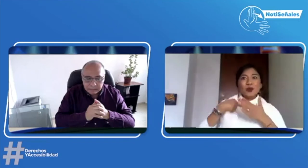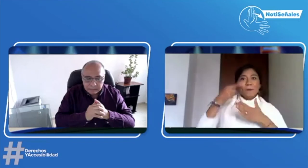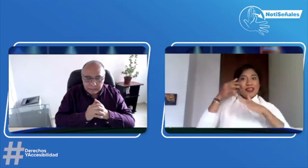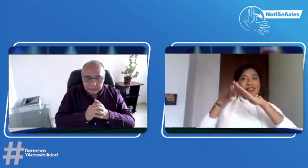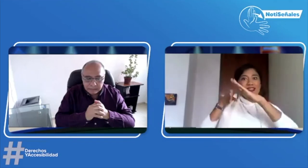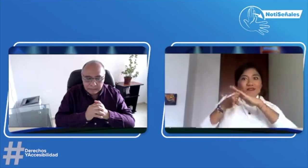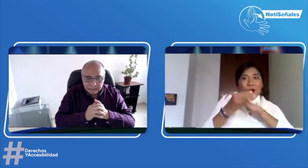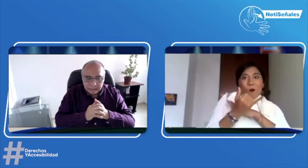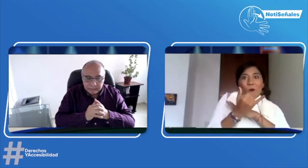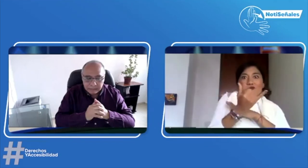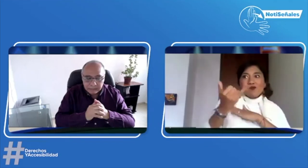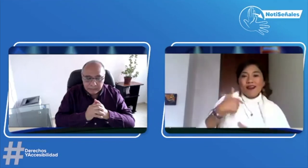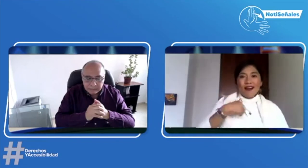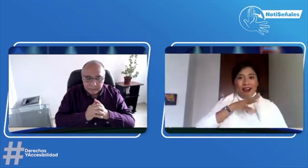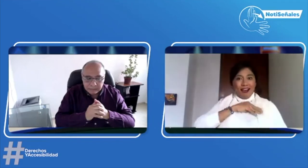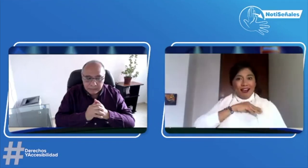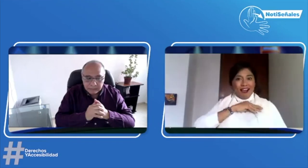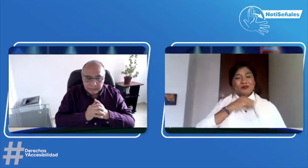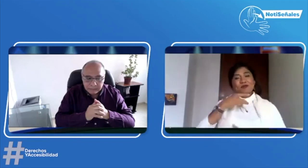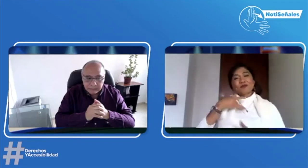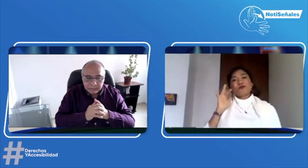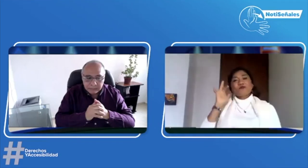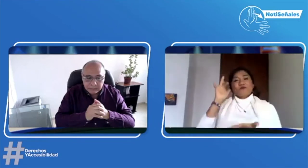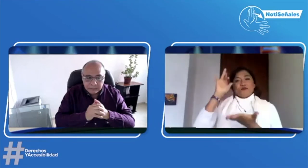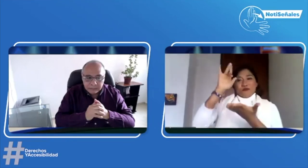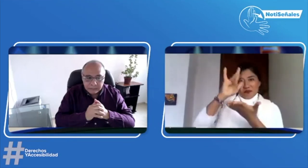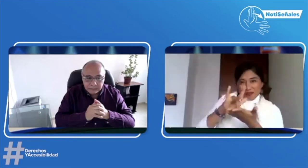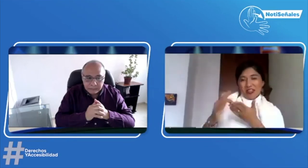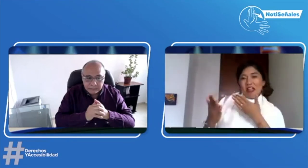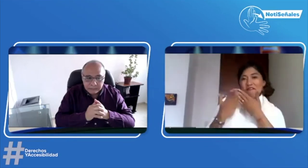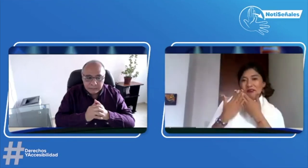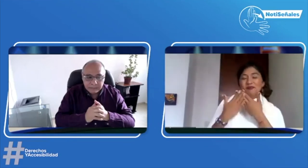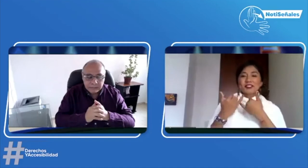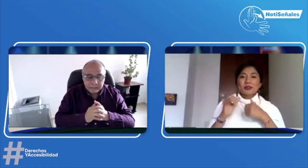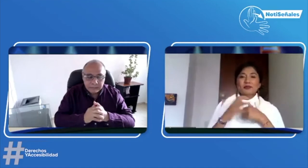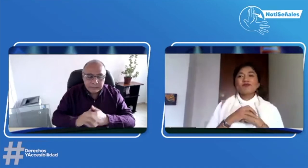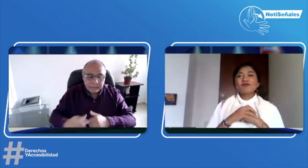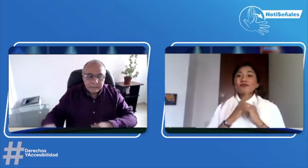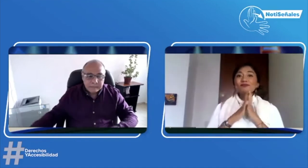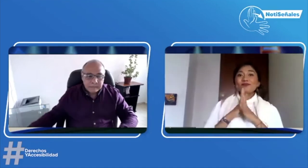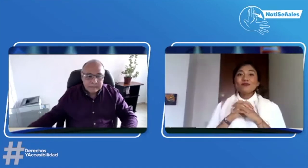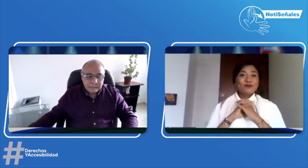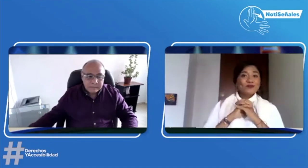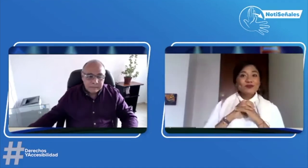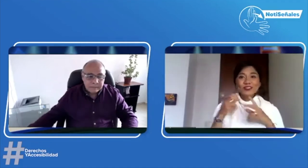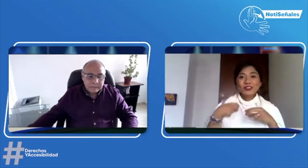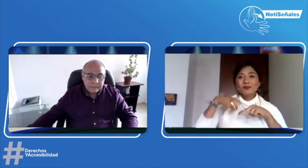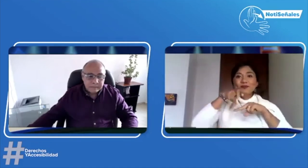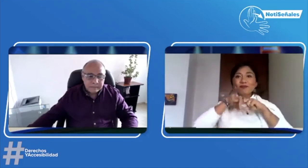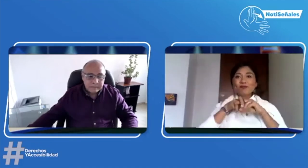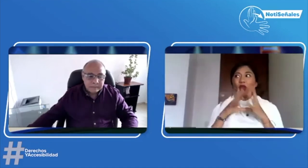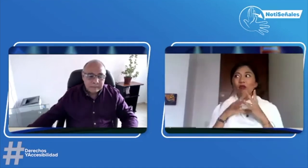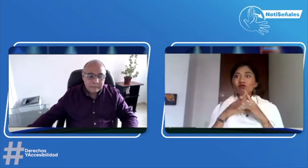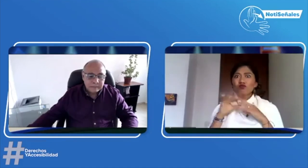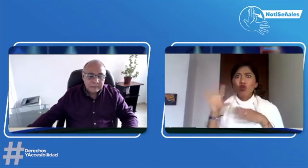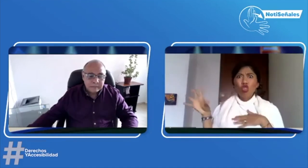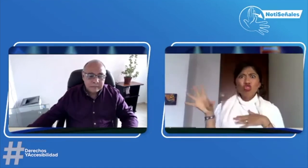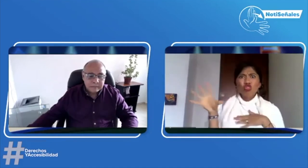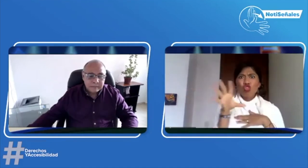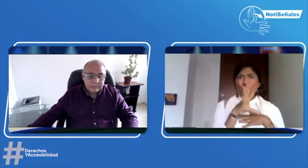allí, pensé que había accesibilidad, había servicio de interpretación. Cuando llegué allí, al sitio donde me habían llegado la